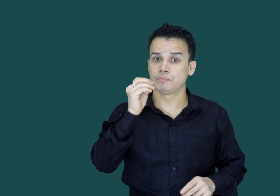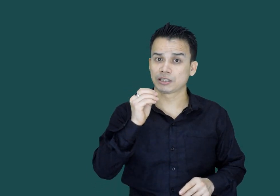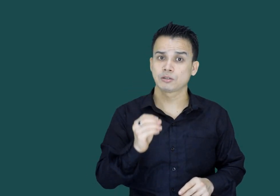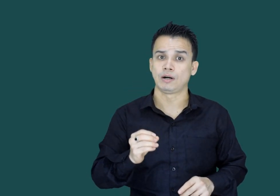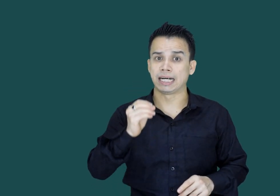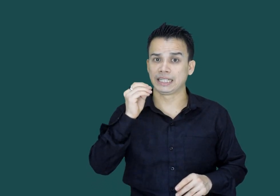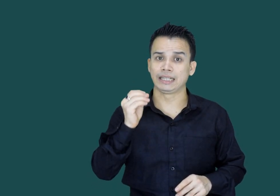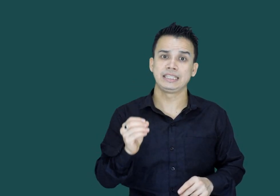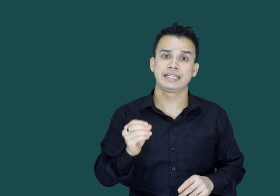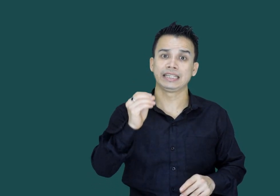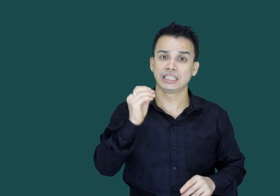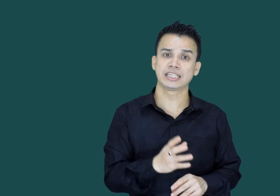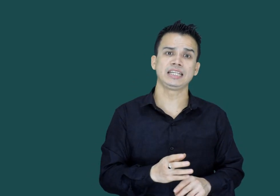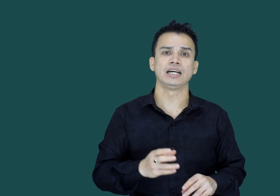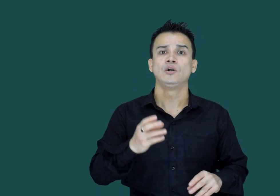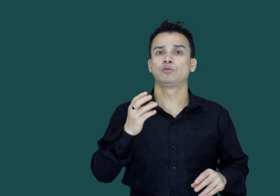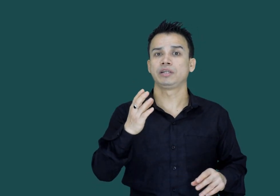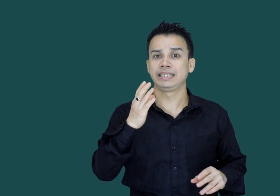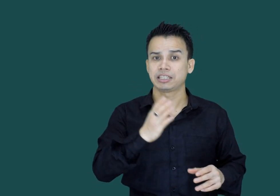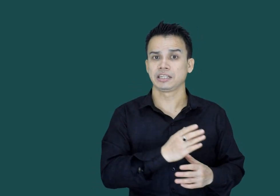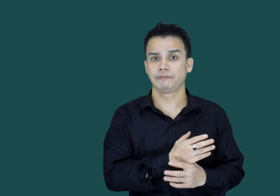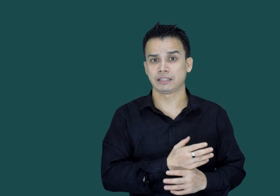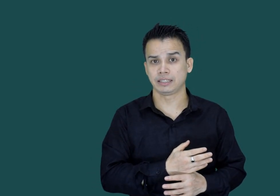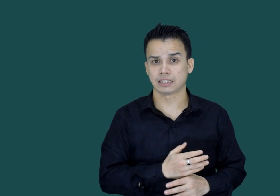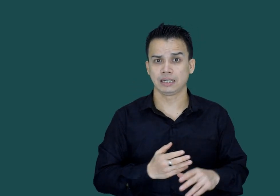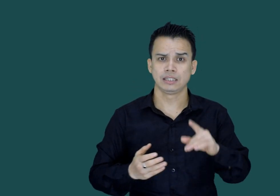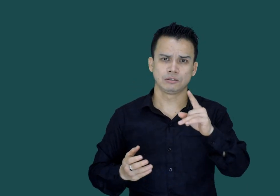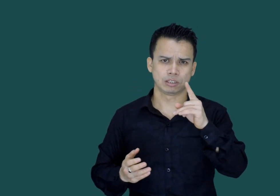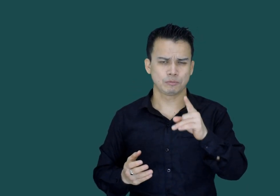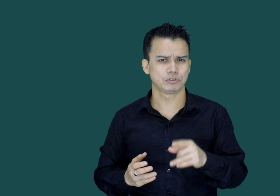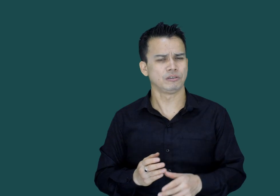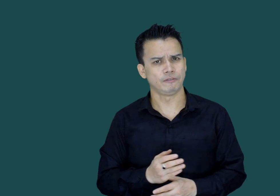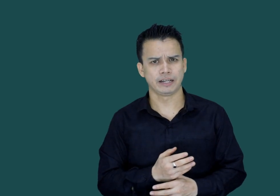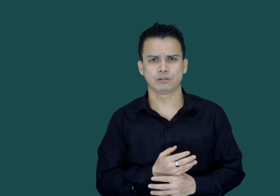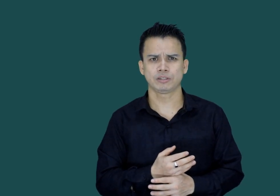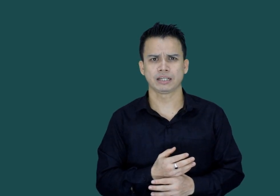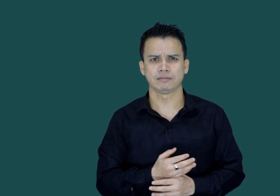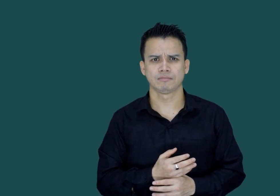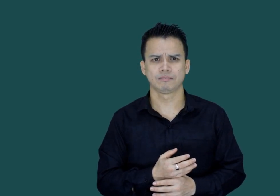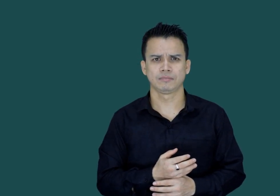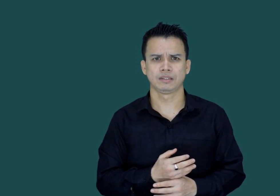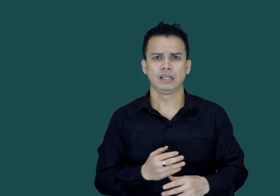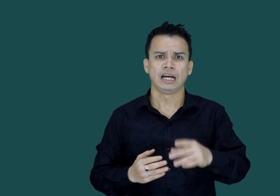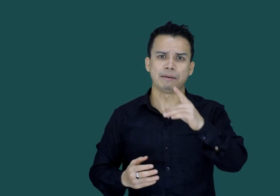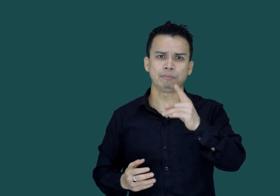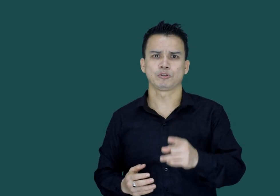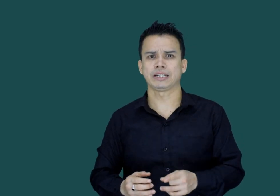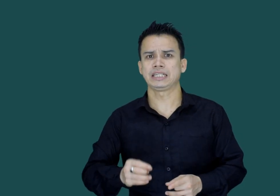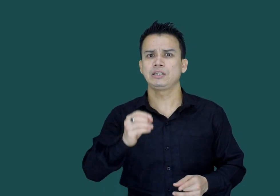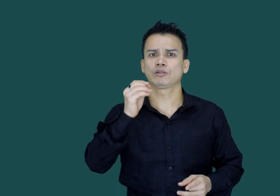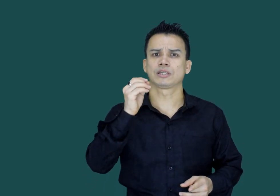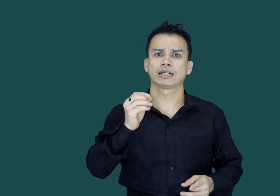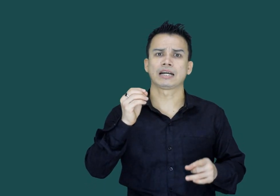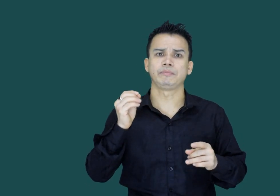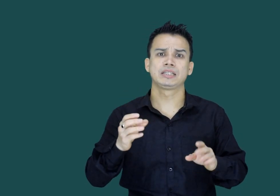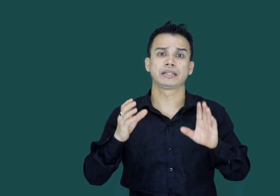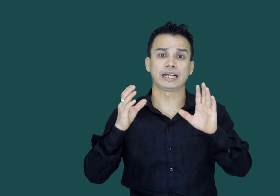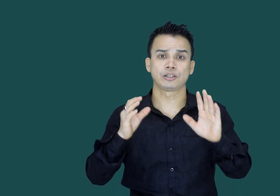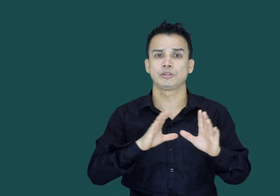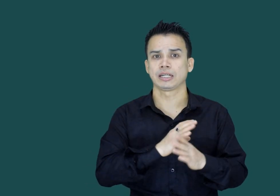مقصد کو حاصل نہیں کیا جس کے لیے انہوں نے یہ سگریفیس دیا تھا تو سب کچھ ویرث ہو گیا اب ہم سوسائیٹی اور سرکار مل کر ایک سلوشن